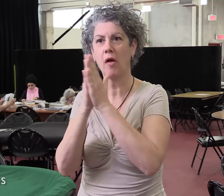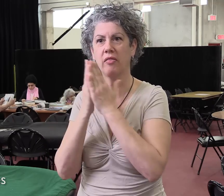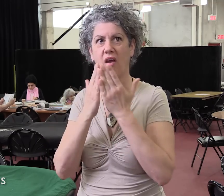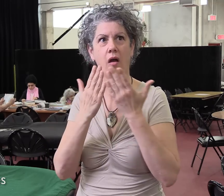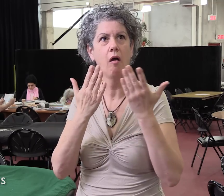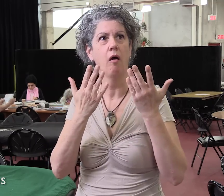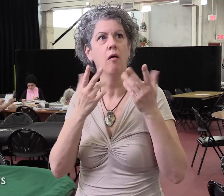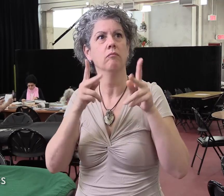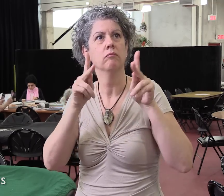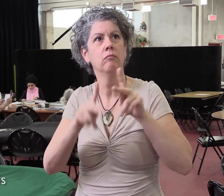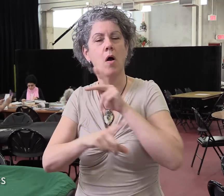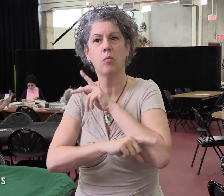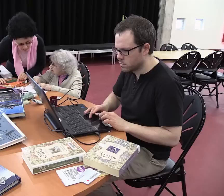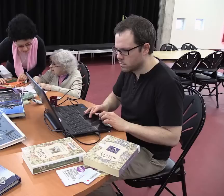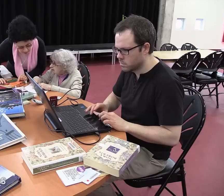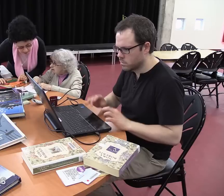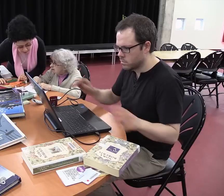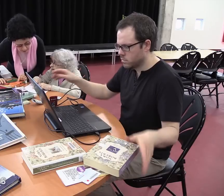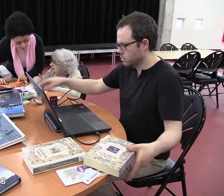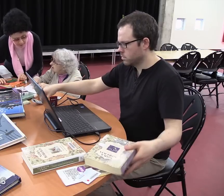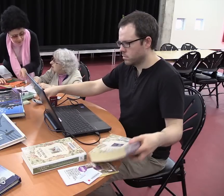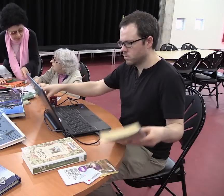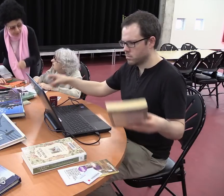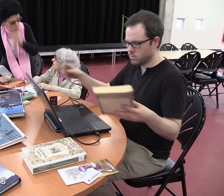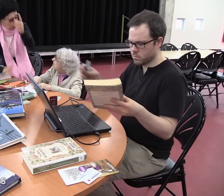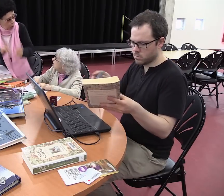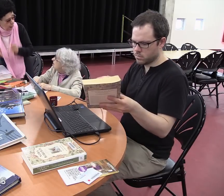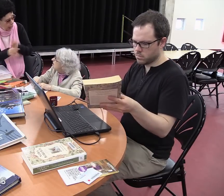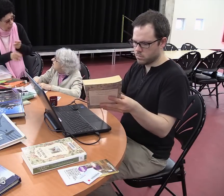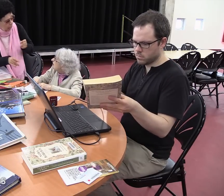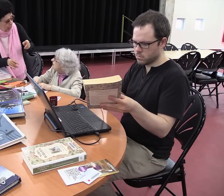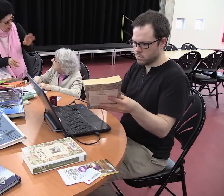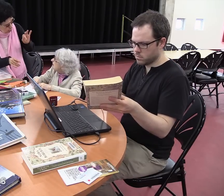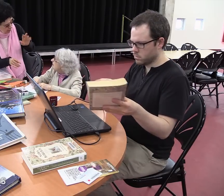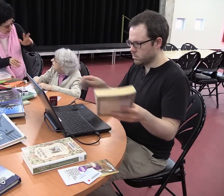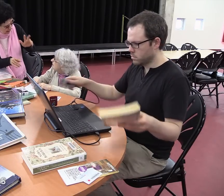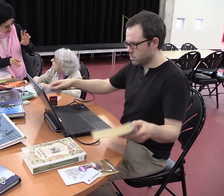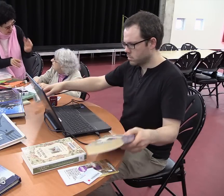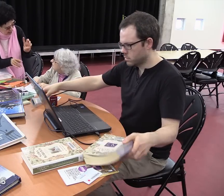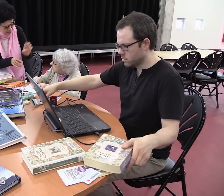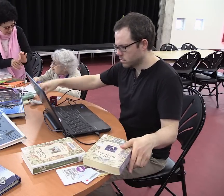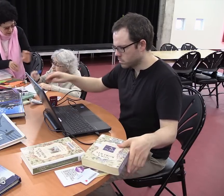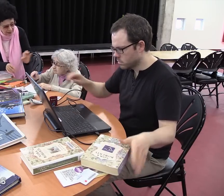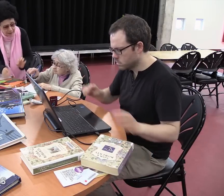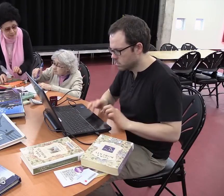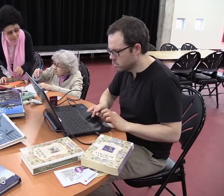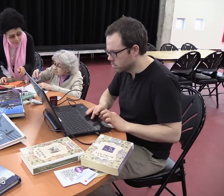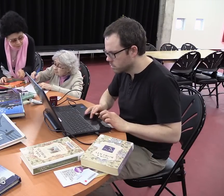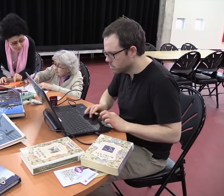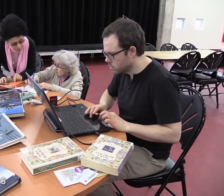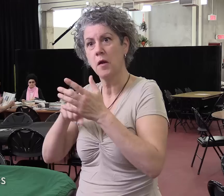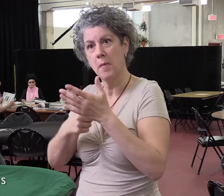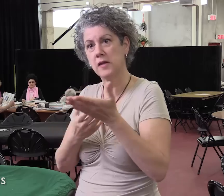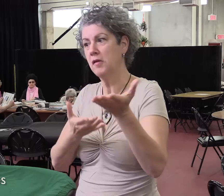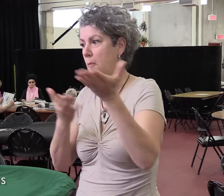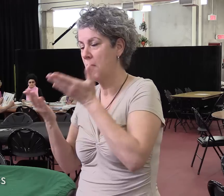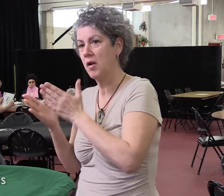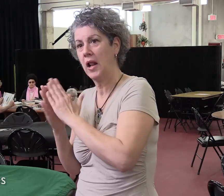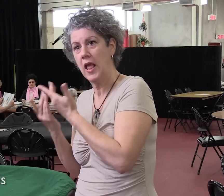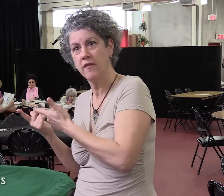il n'y a pas d'employés sceaux dans les autres bibliothèques. Alors, quand on se présente, on n pas ce service-là. Alors que Marc-André, lui, nous propose lui-même d'amener les livres. On a